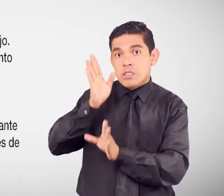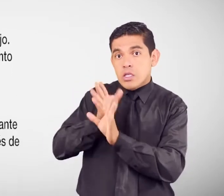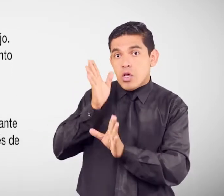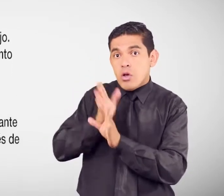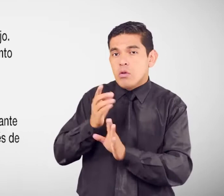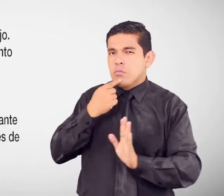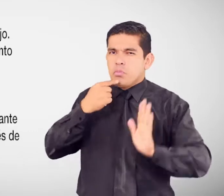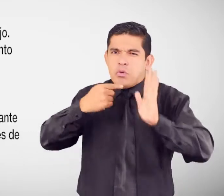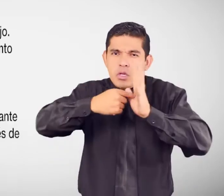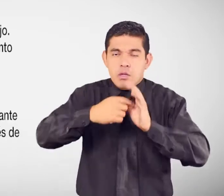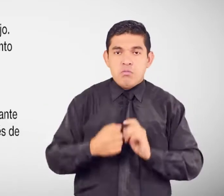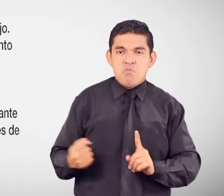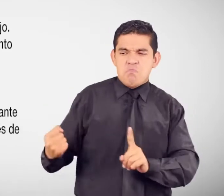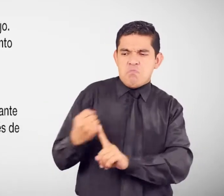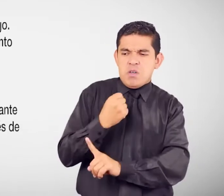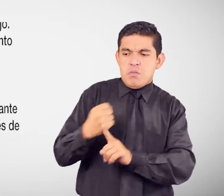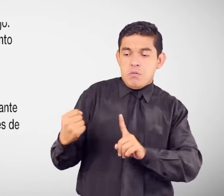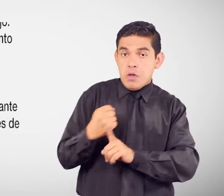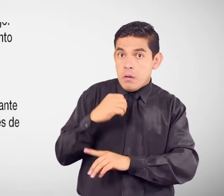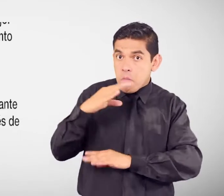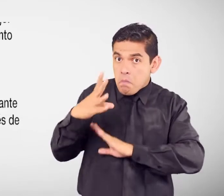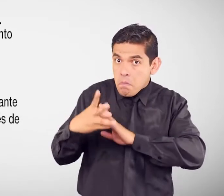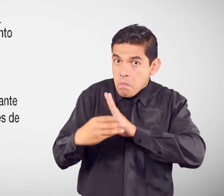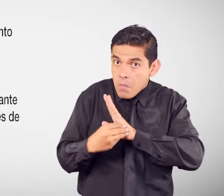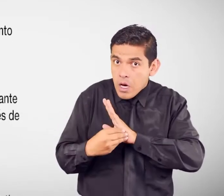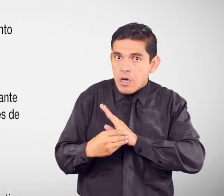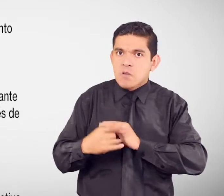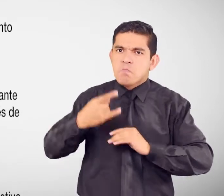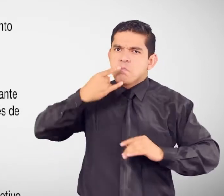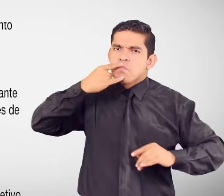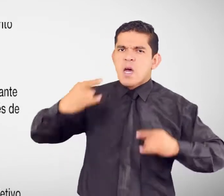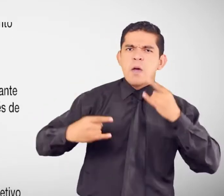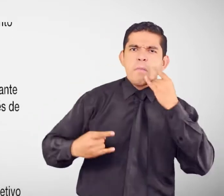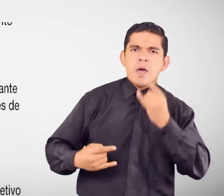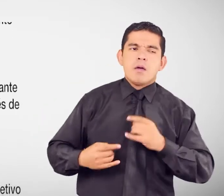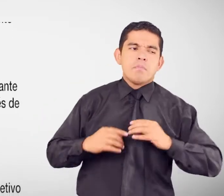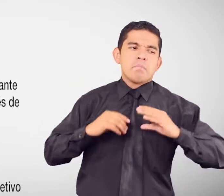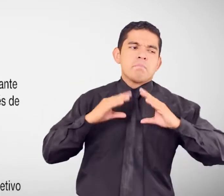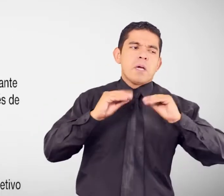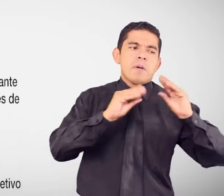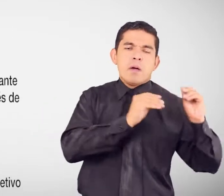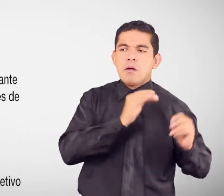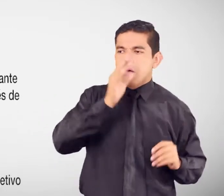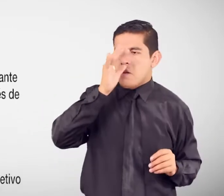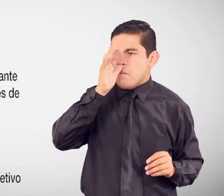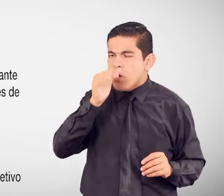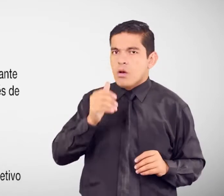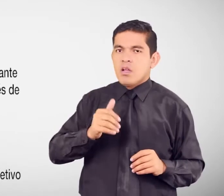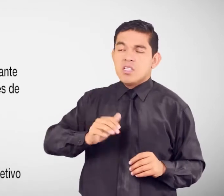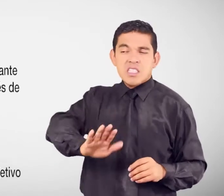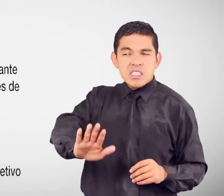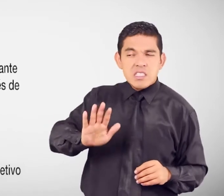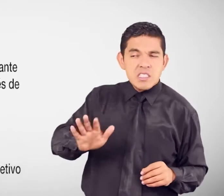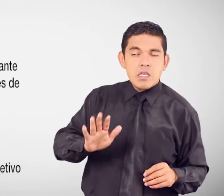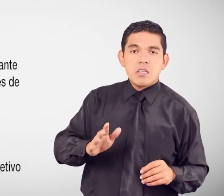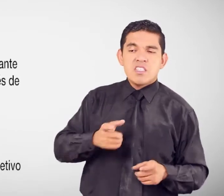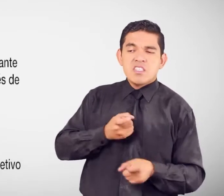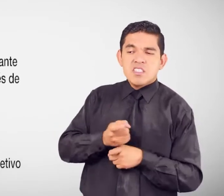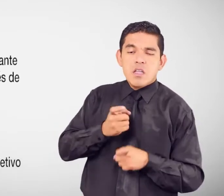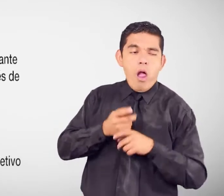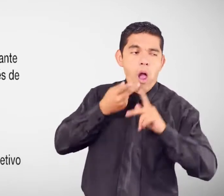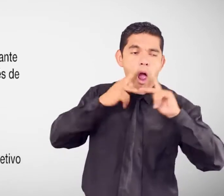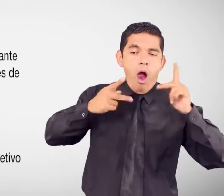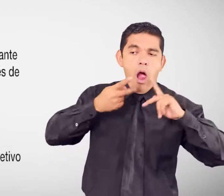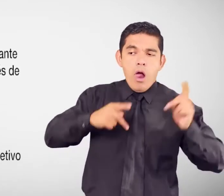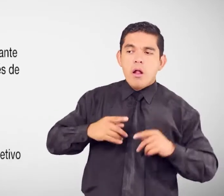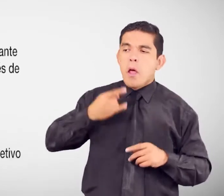agresiones físicas Sino también a través de insultos Rumores Burlas Amenazas Injurias Palabras oeses